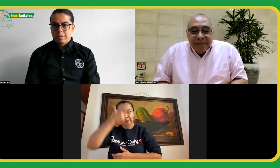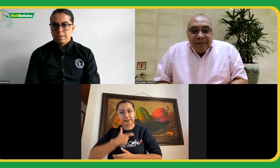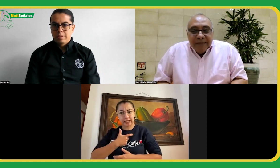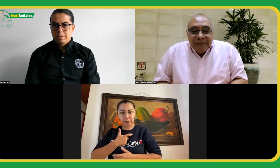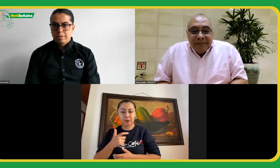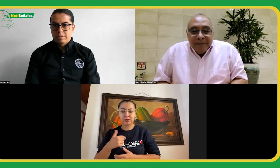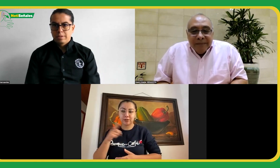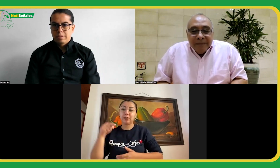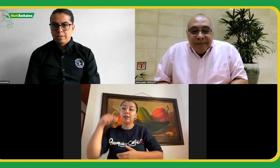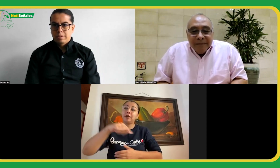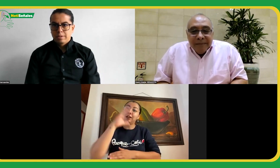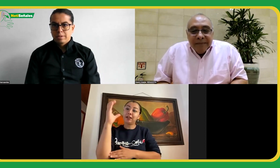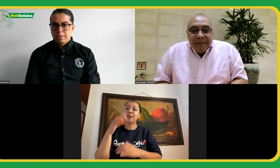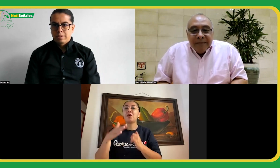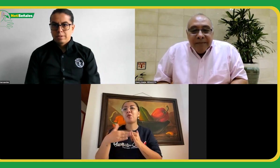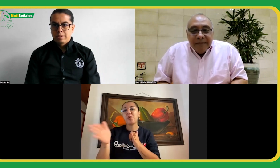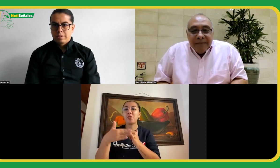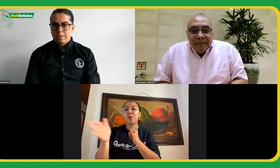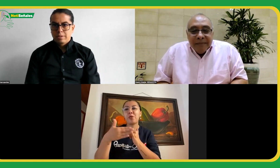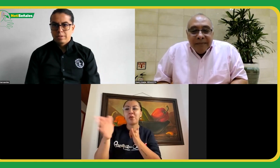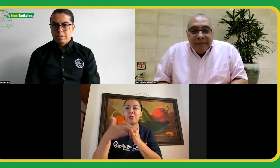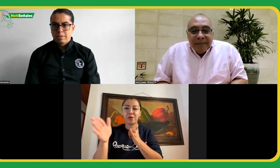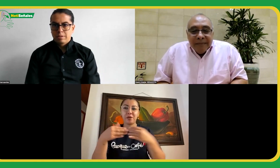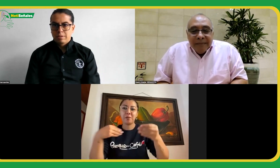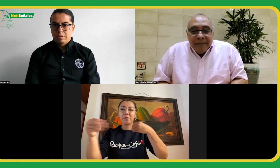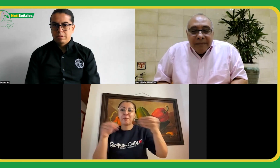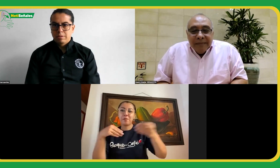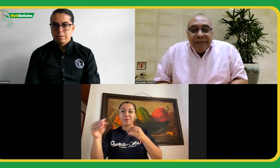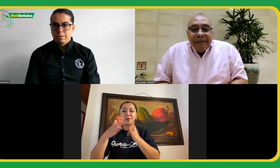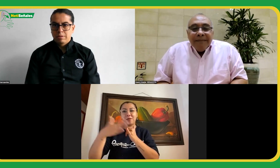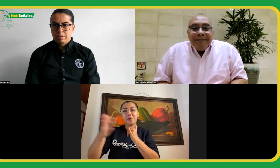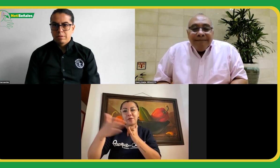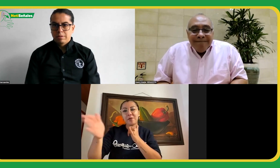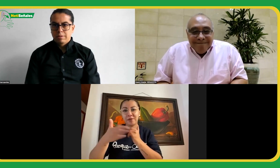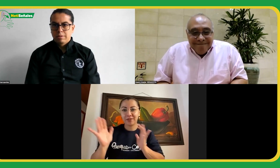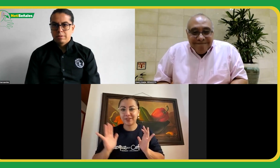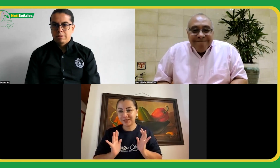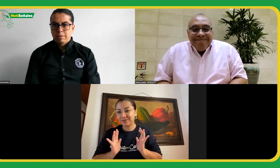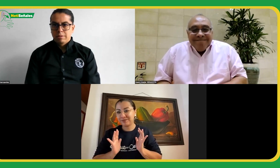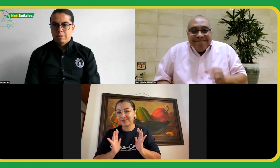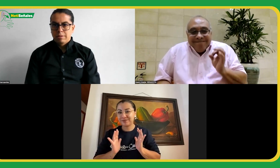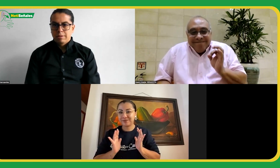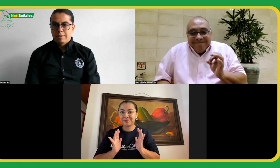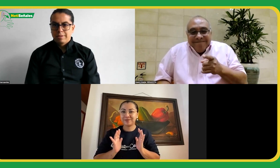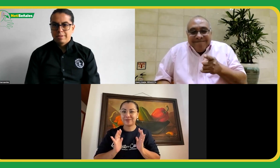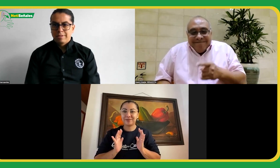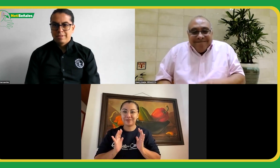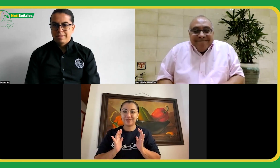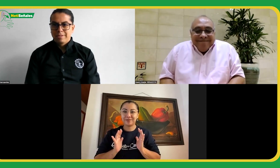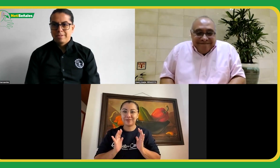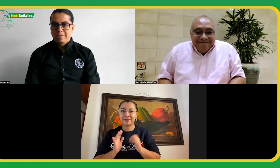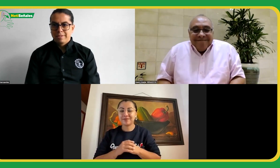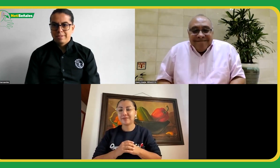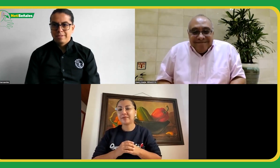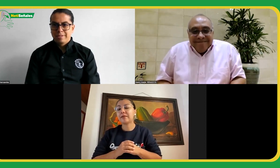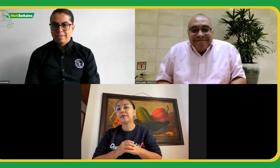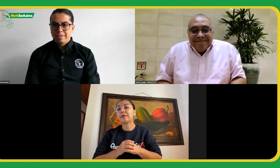tema. En Colombia apagamos y encendemos la cámara todo el tiempo. Nosotros somos un poco más flexibles con eso. También la